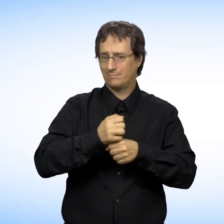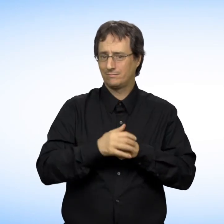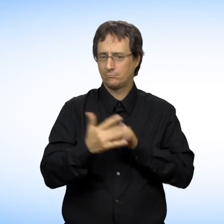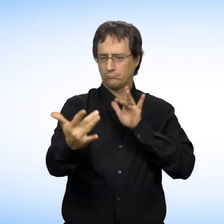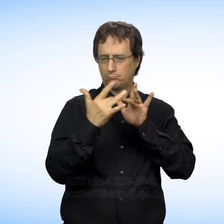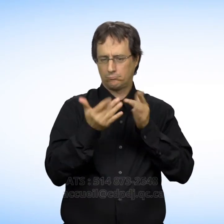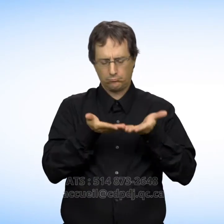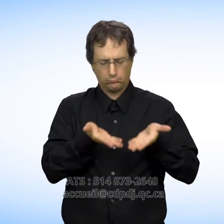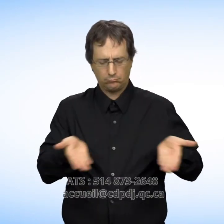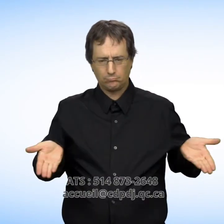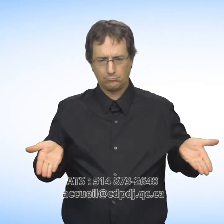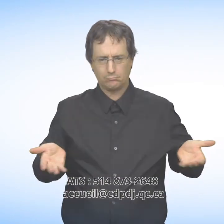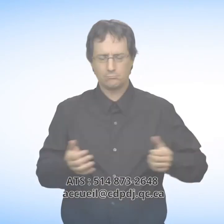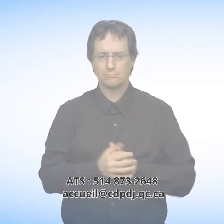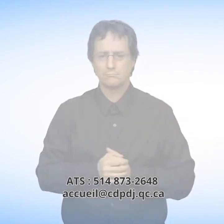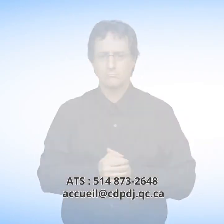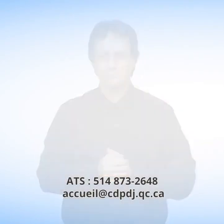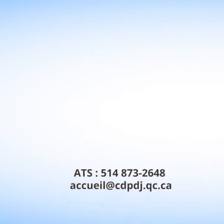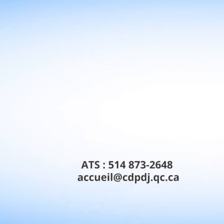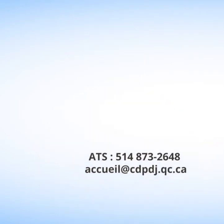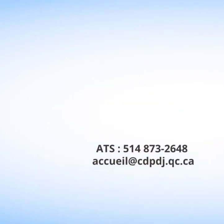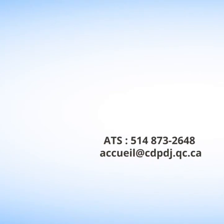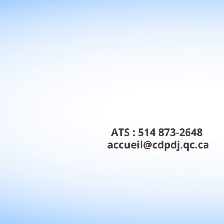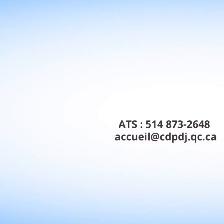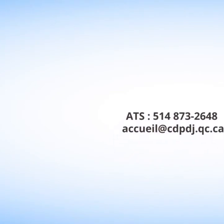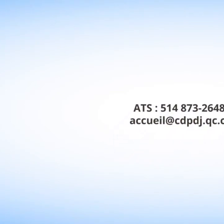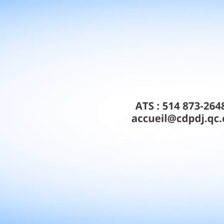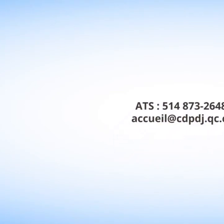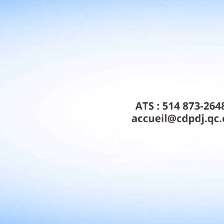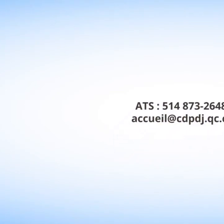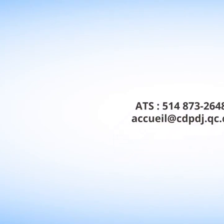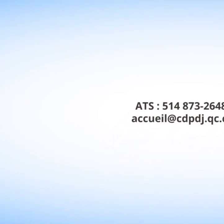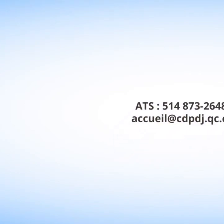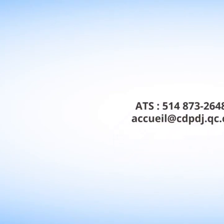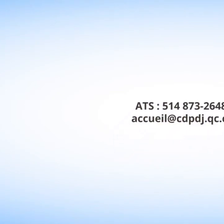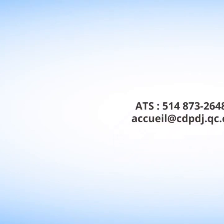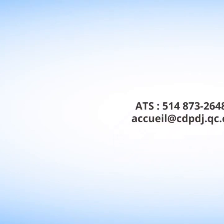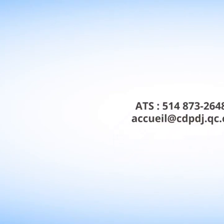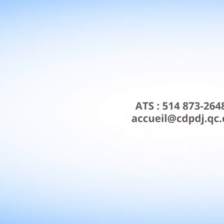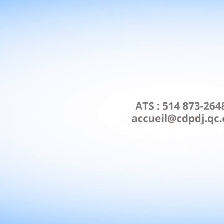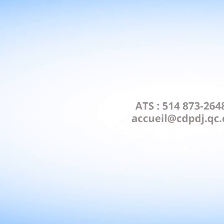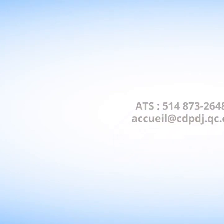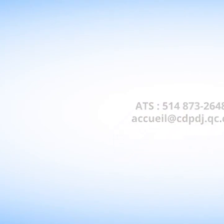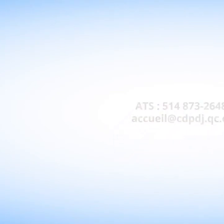par ATS au 514-873-2648 ou par courriel à accueil à commercial